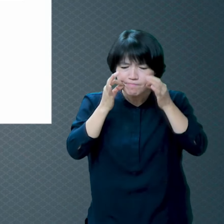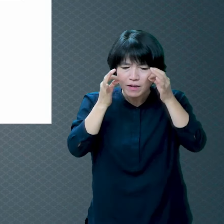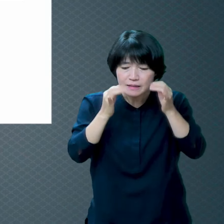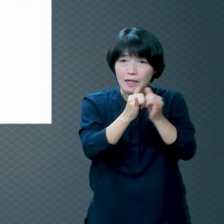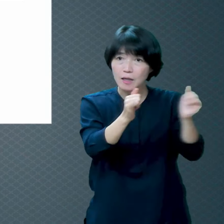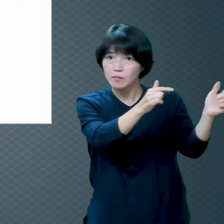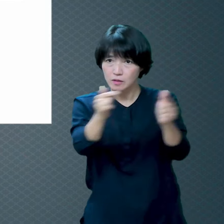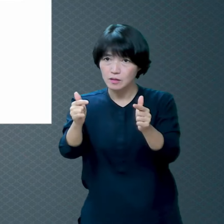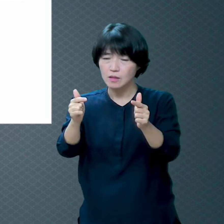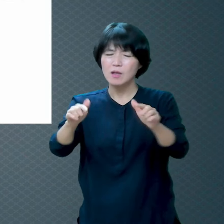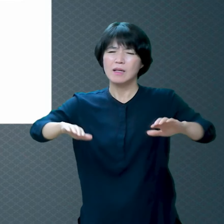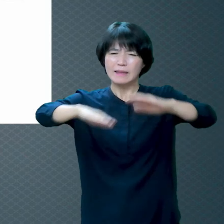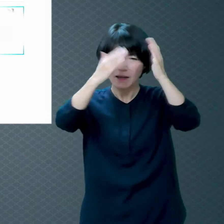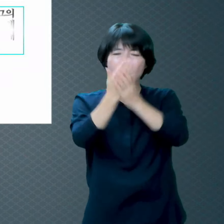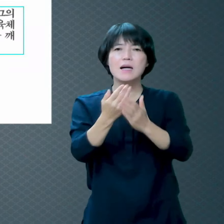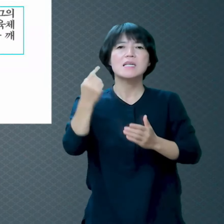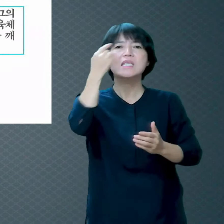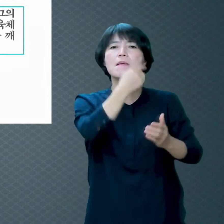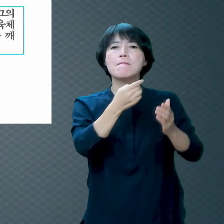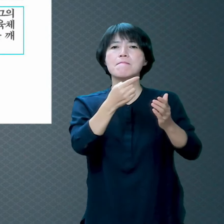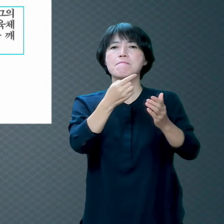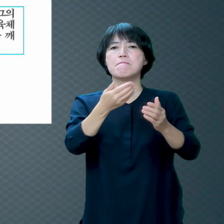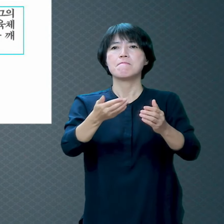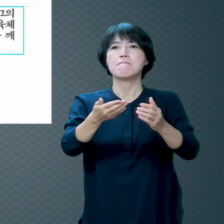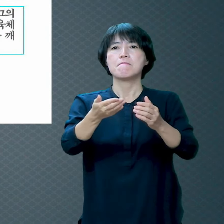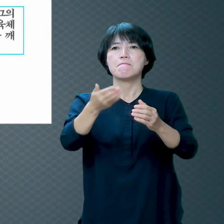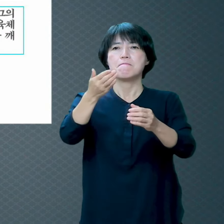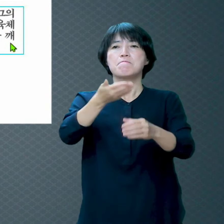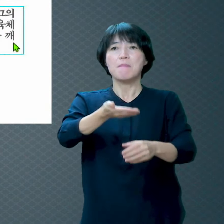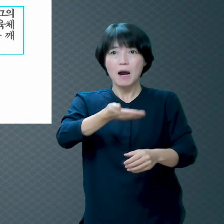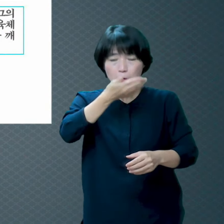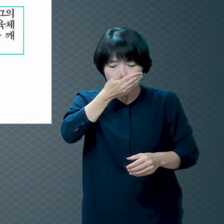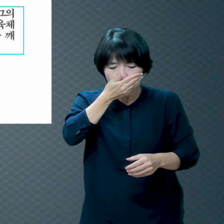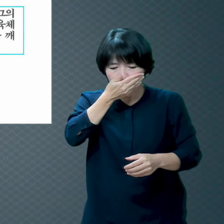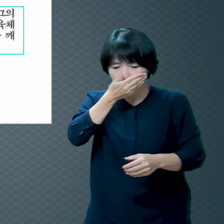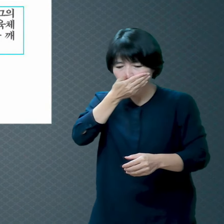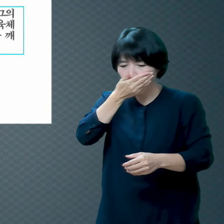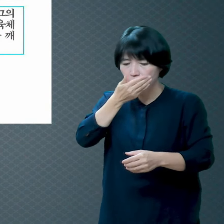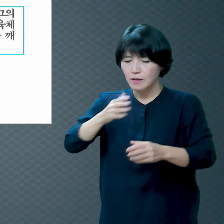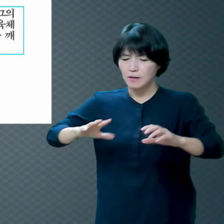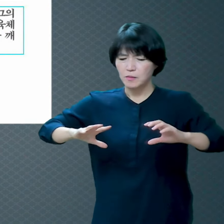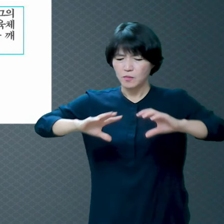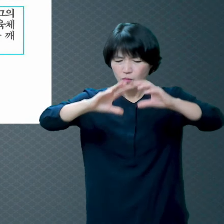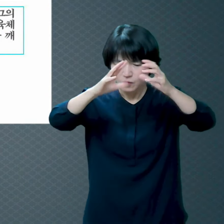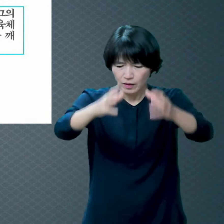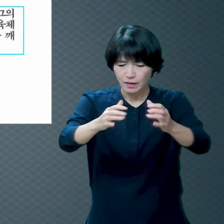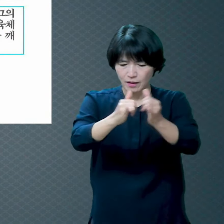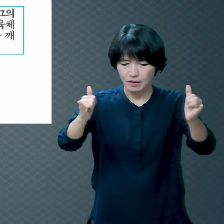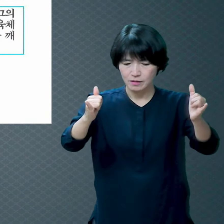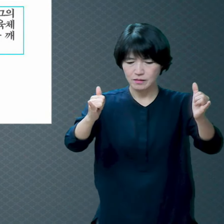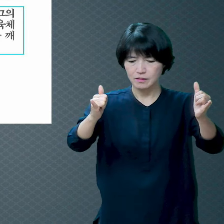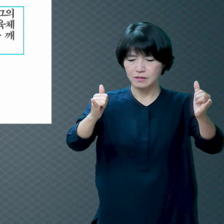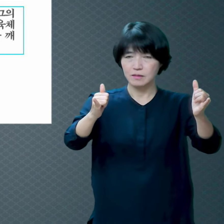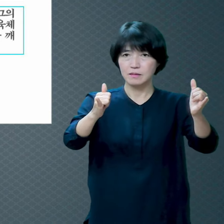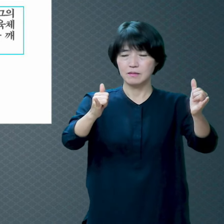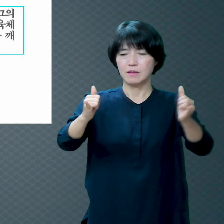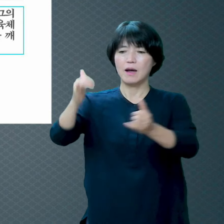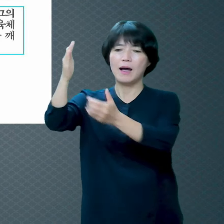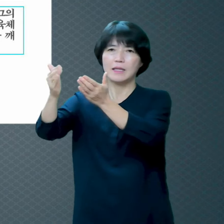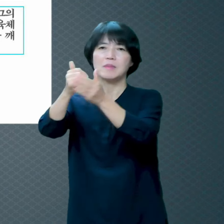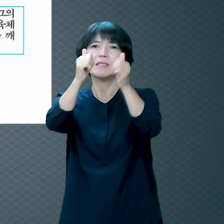심판 아래 있게 하려 함이니라 율법은 죄를 깨닫게 하는 거예요 그럼 뭐예요?